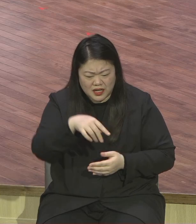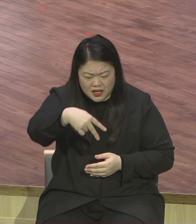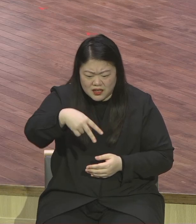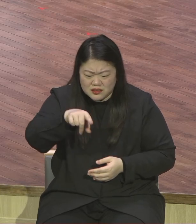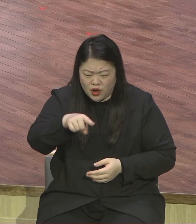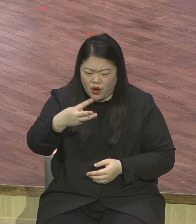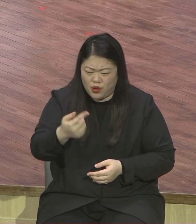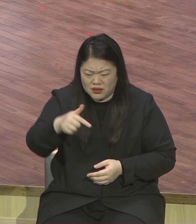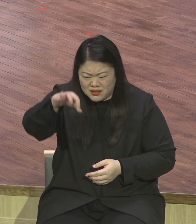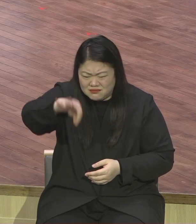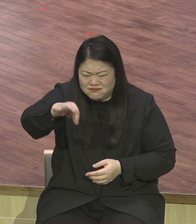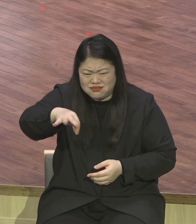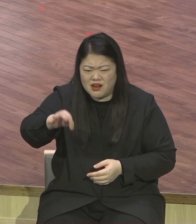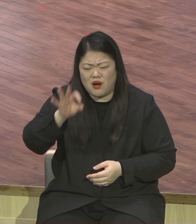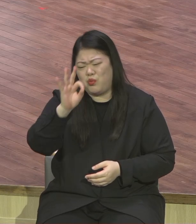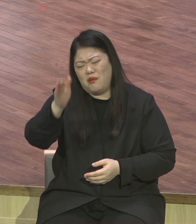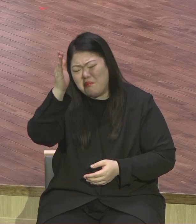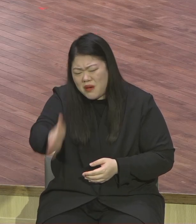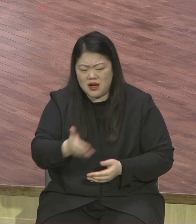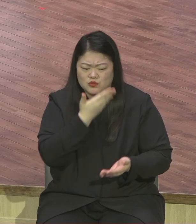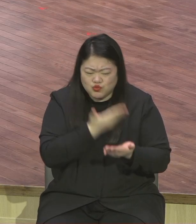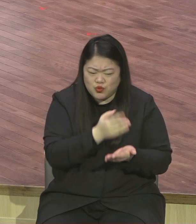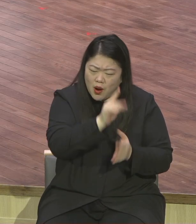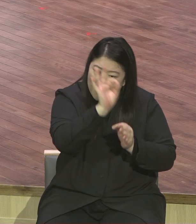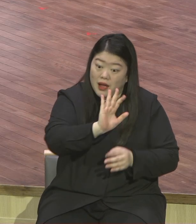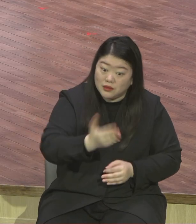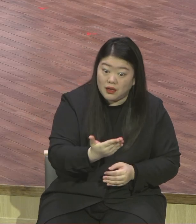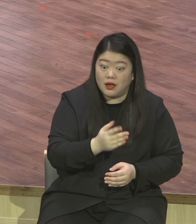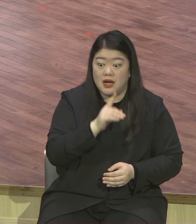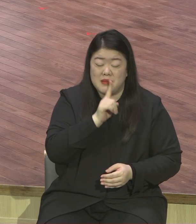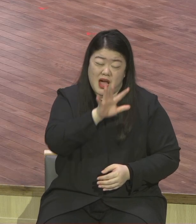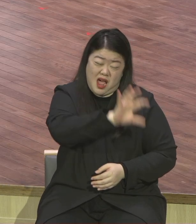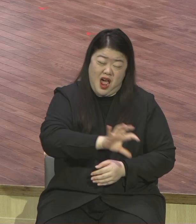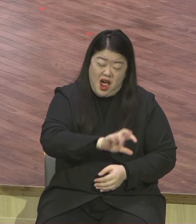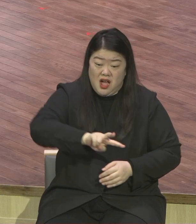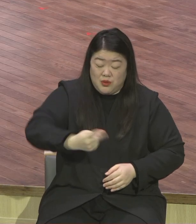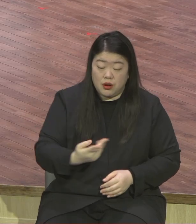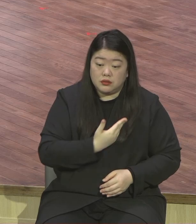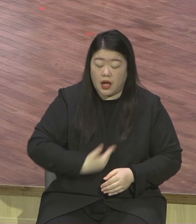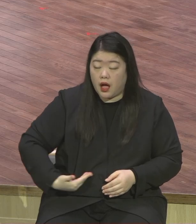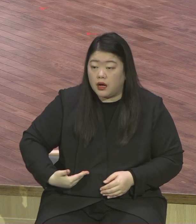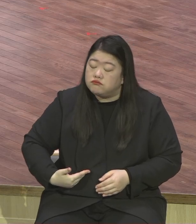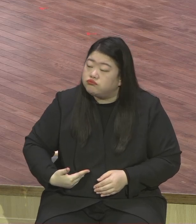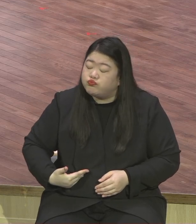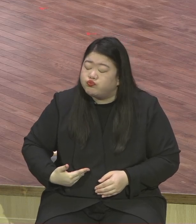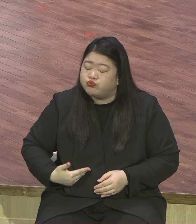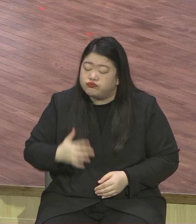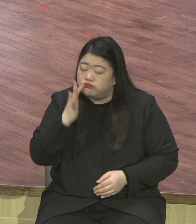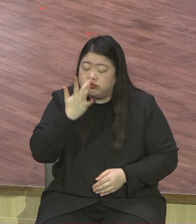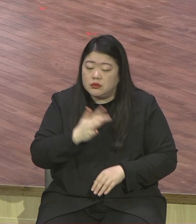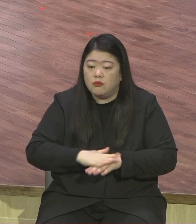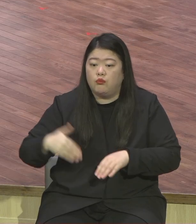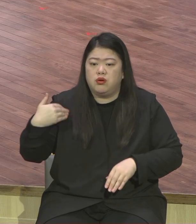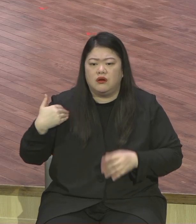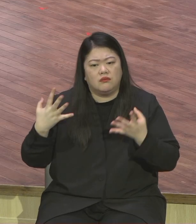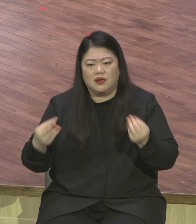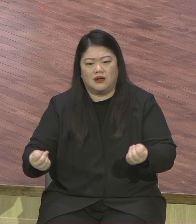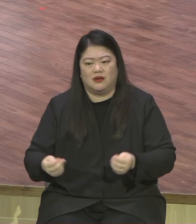철없는 질문이지만 예수님은 책망하지 않았어요 오히려